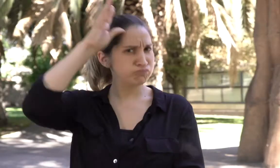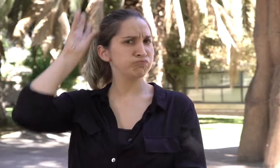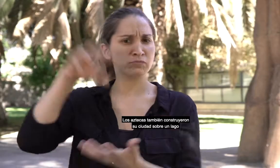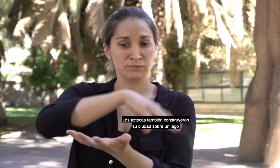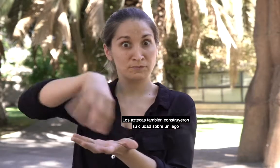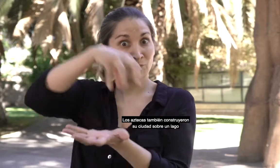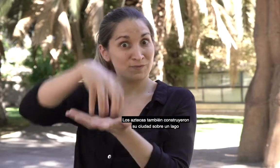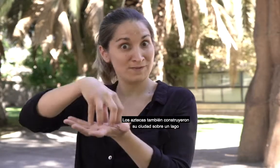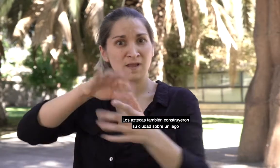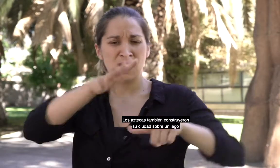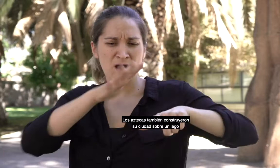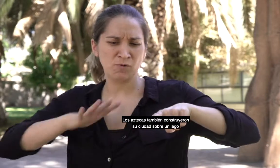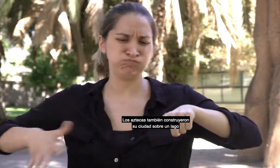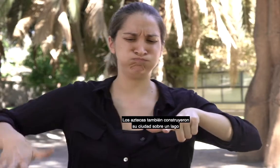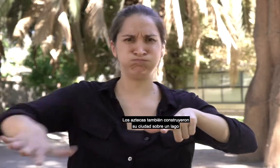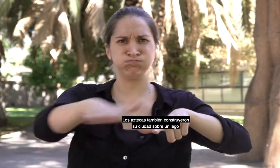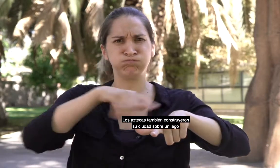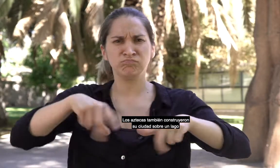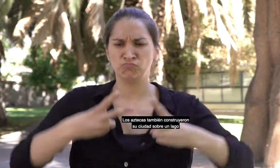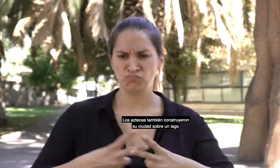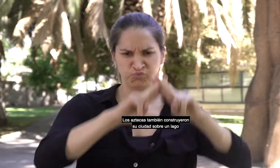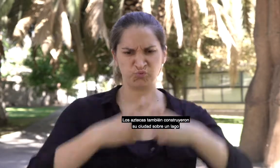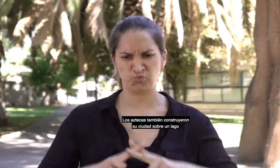Los aztecas también construyeron su ciudad sobre un lago.